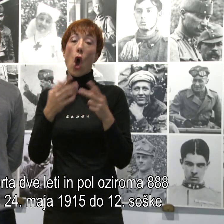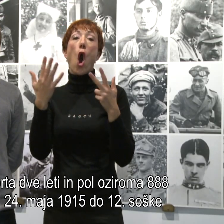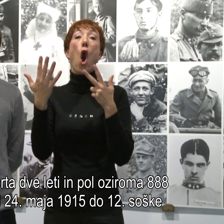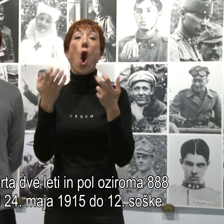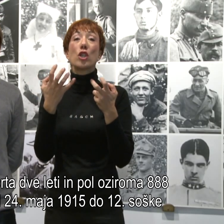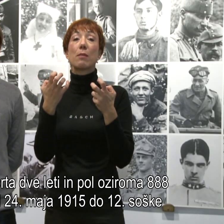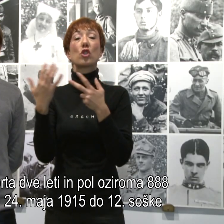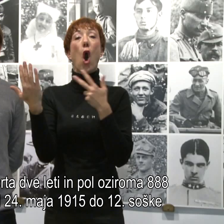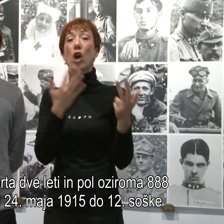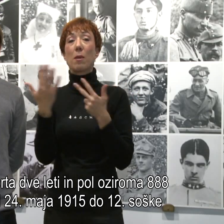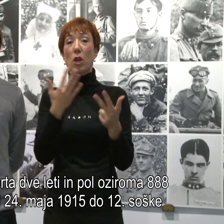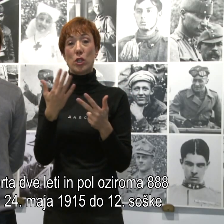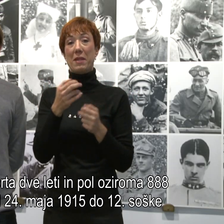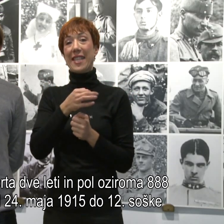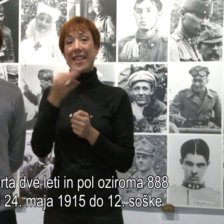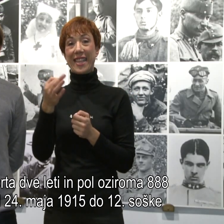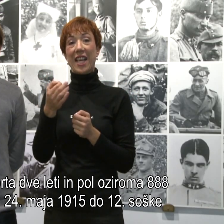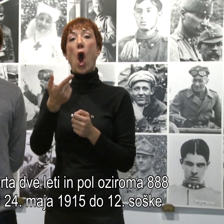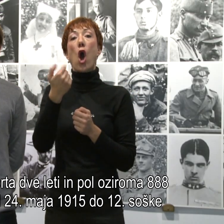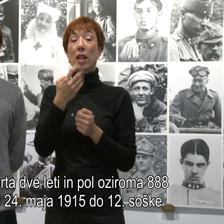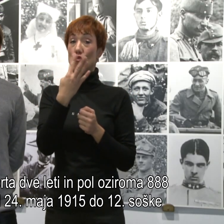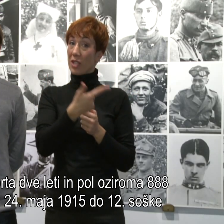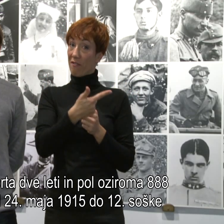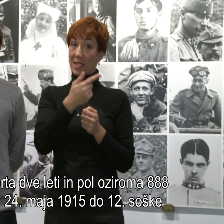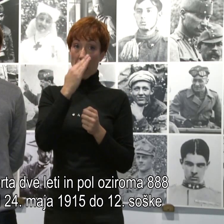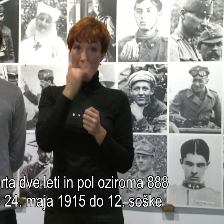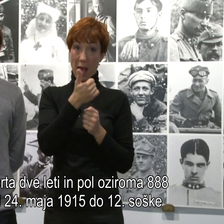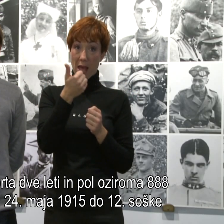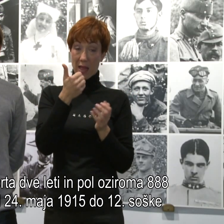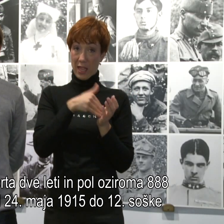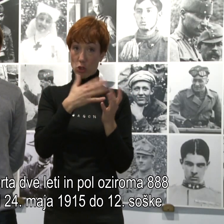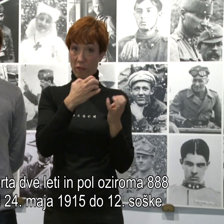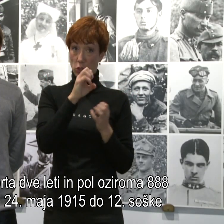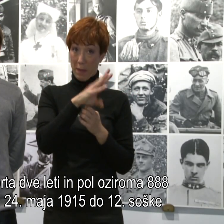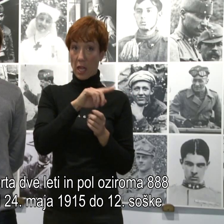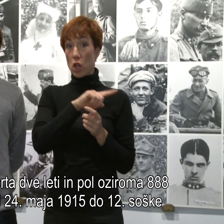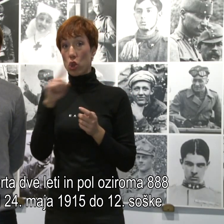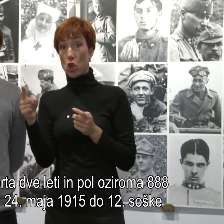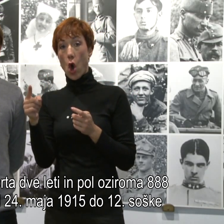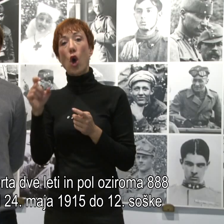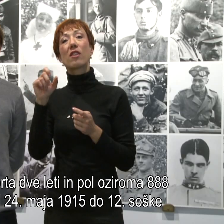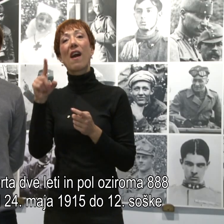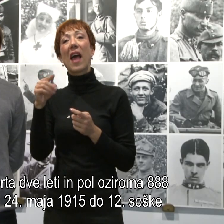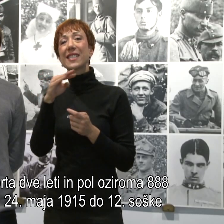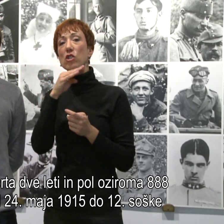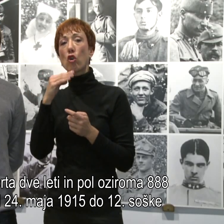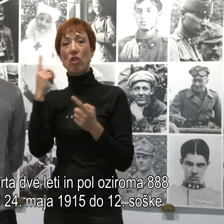dni od 24. maja leta 15 pa do 12. Soške ofenzive, ki se je začela